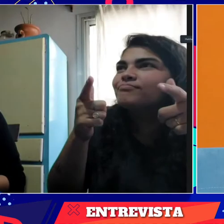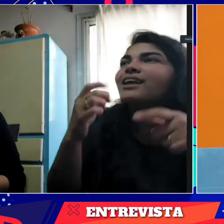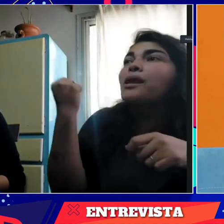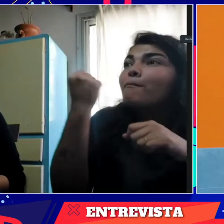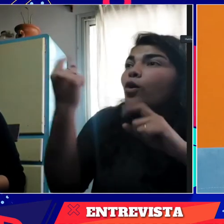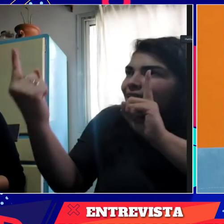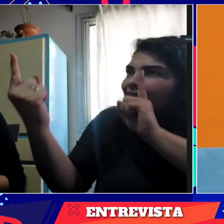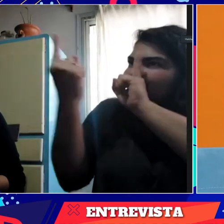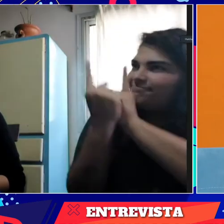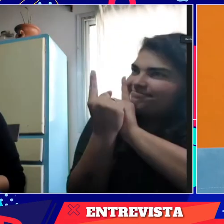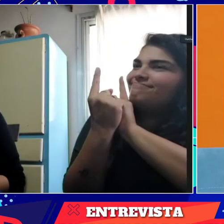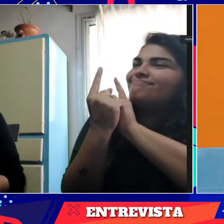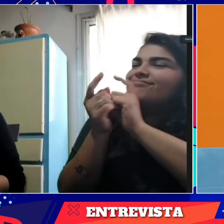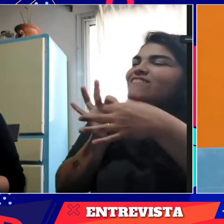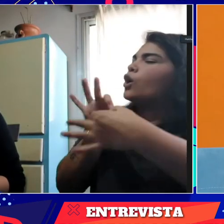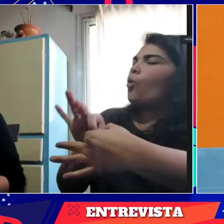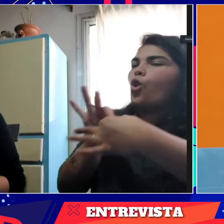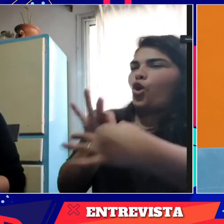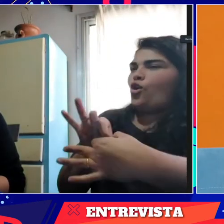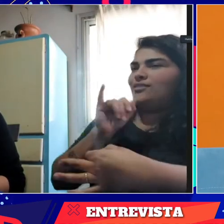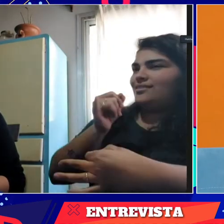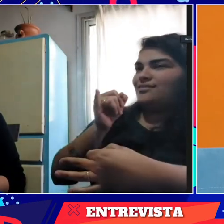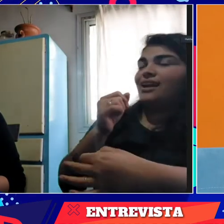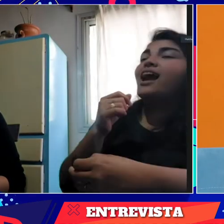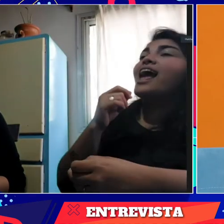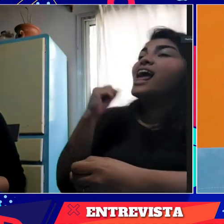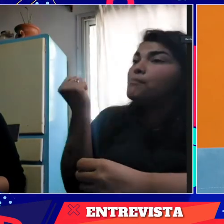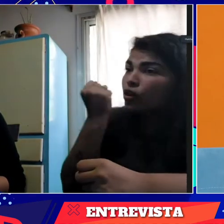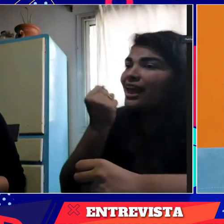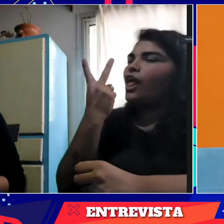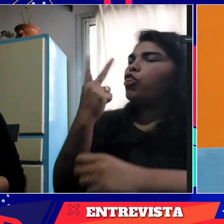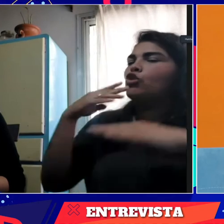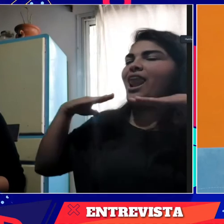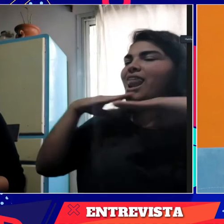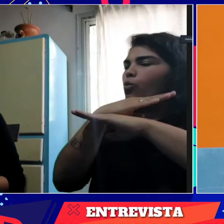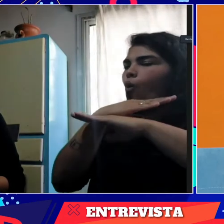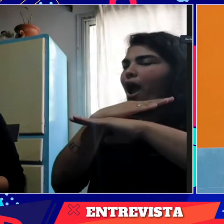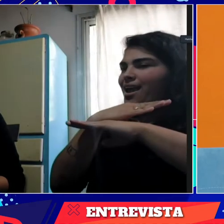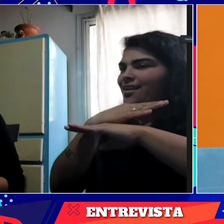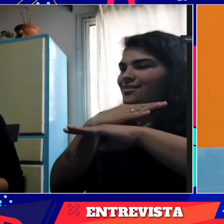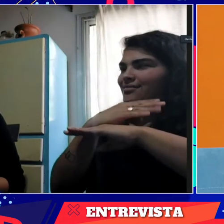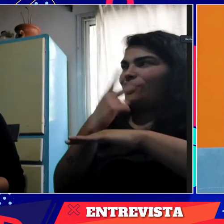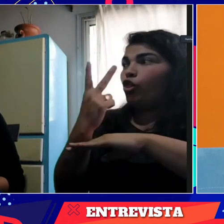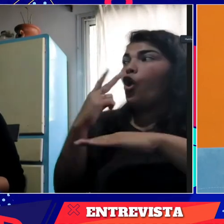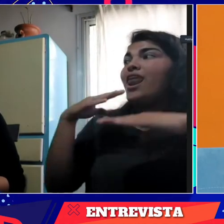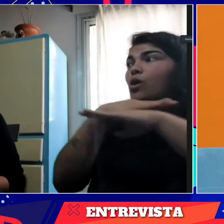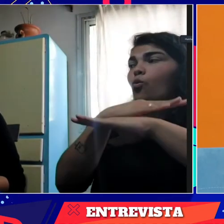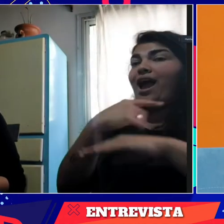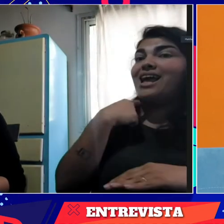no hay comunicación. Entonces, es muy importante ese contacto y que se mantenga ese vínculo intrafamiliar. Exacto. Y a través